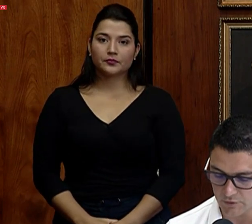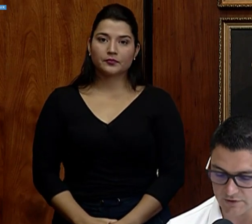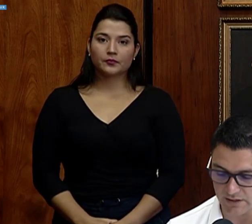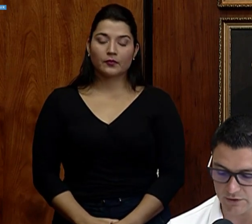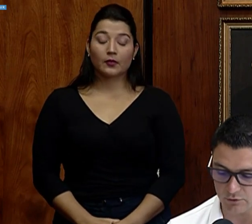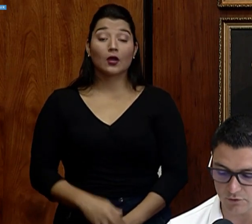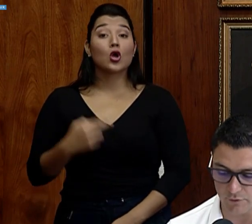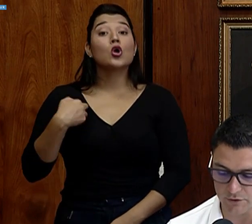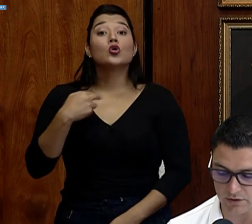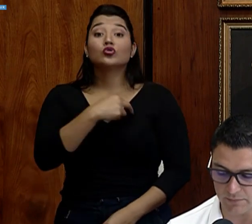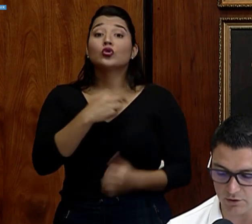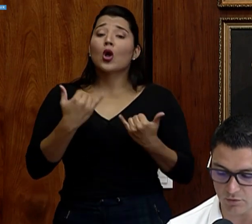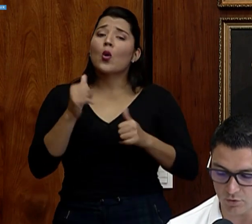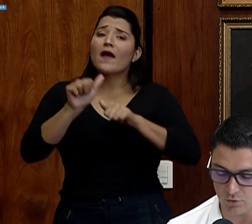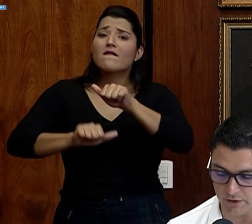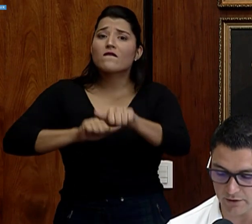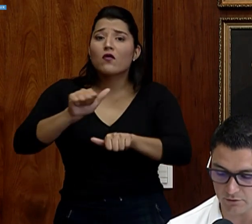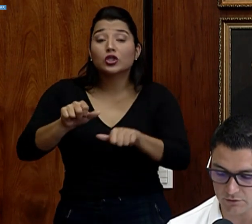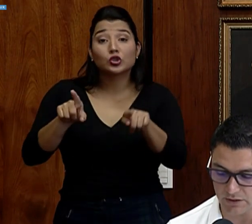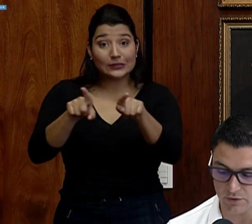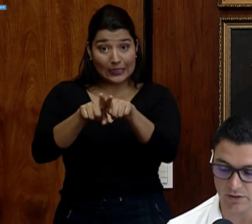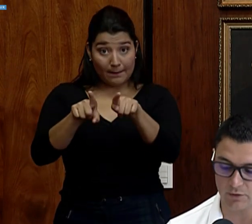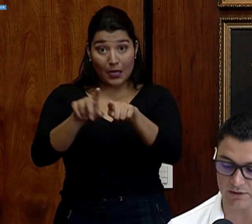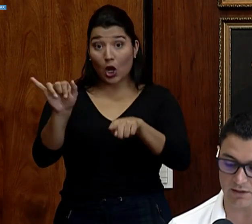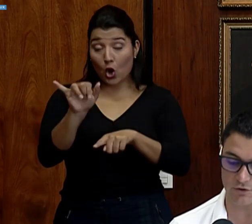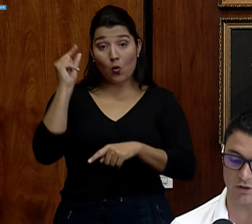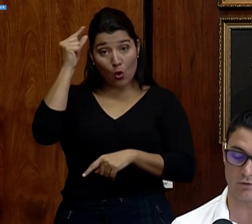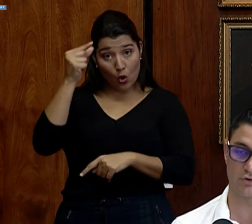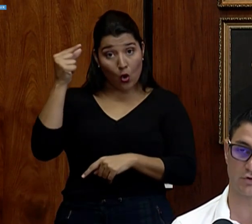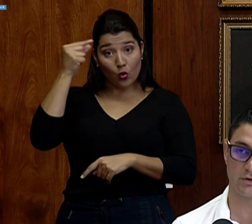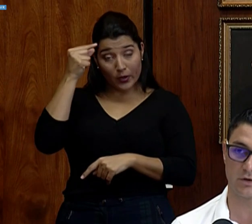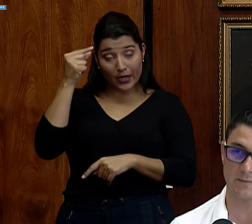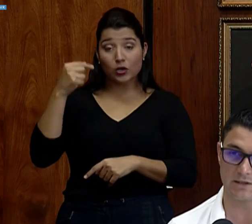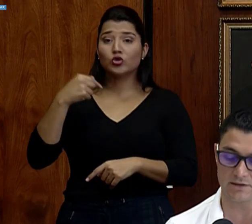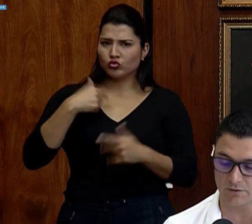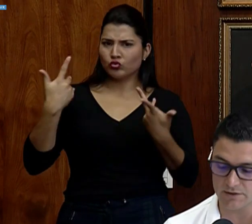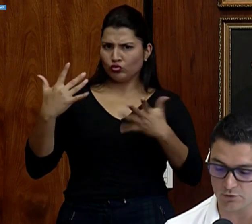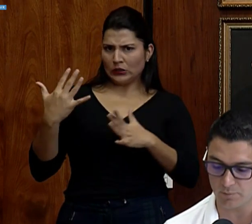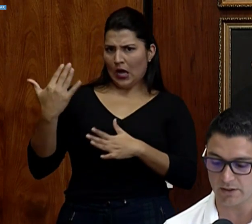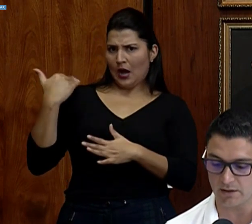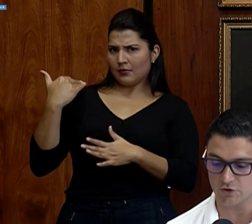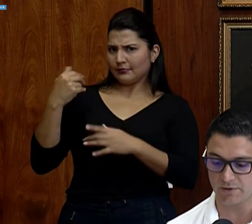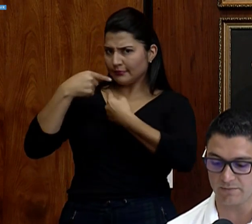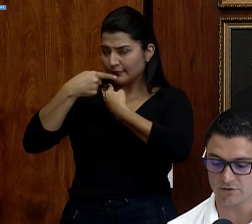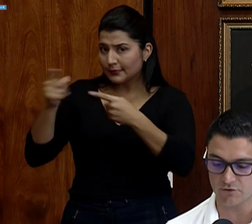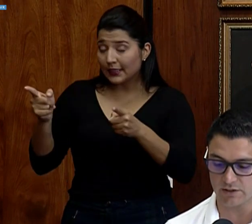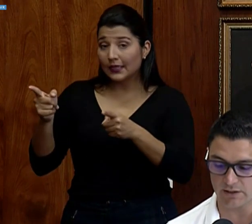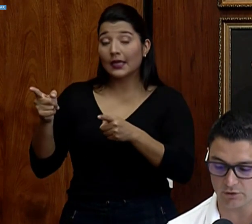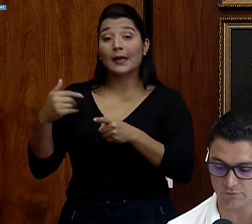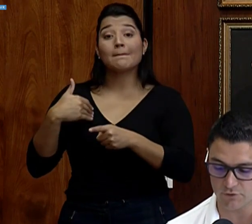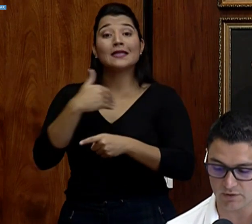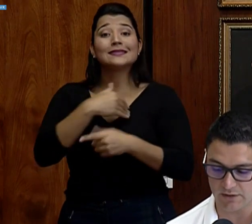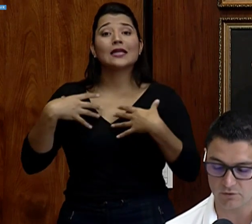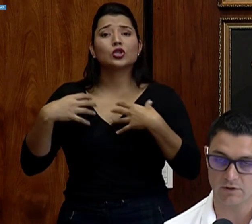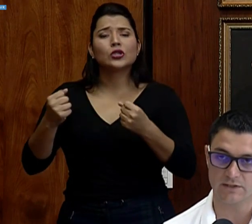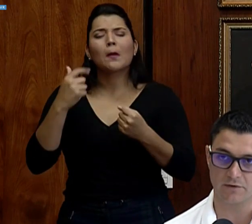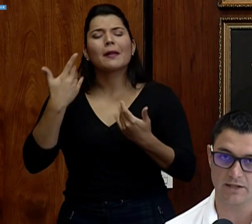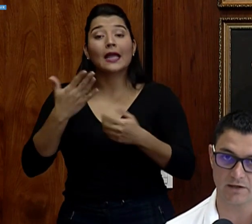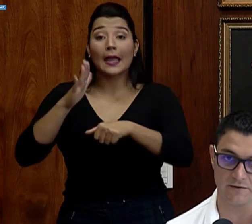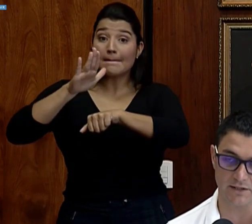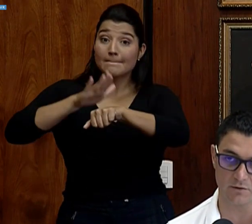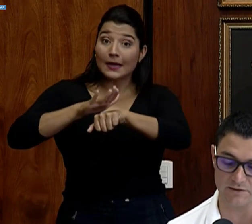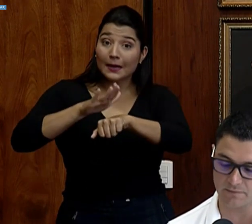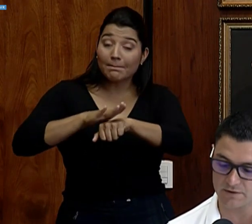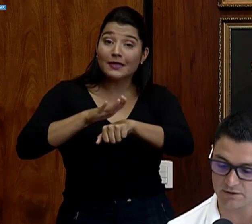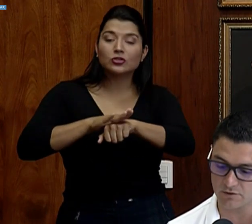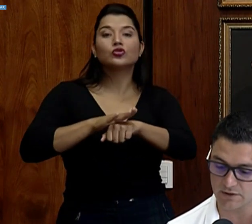Hemos estado haciendo un esfuerzo también como gobierno, ya yo he dado la indicación incluso dentro del Ministerio de Salud para que los permisos sanitarios de funcionamiento que se vayan